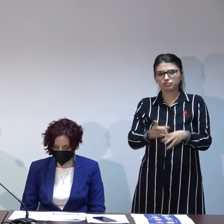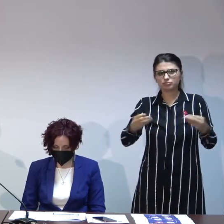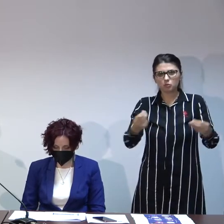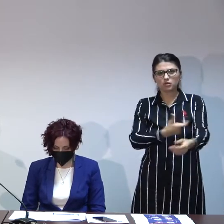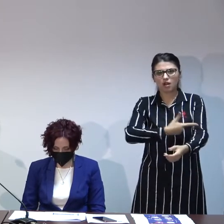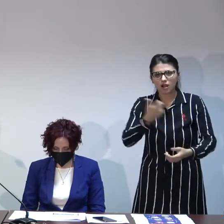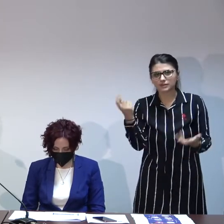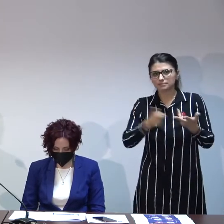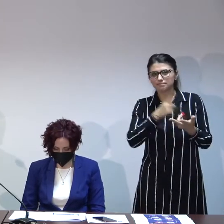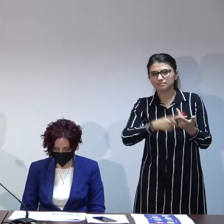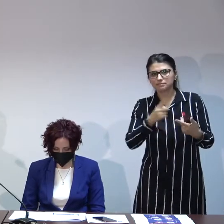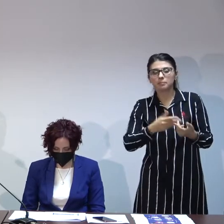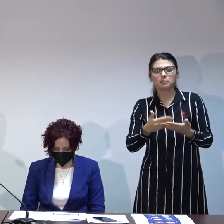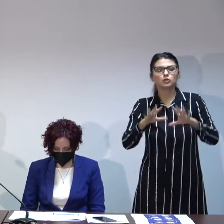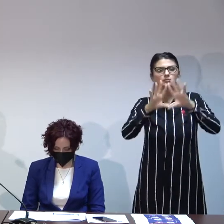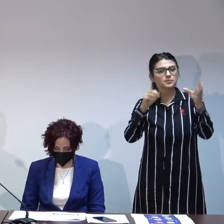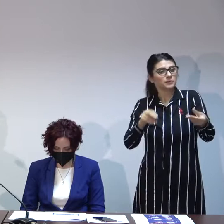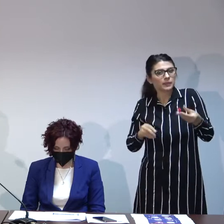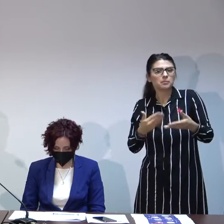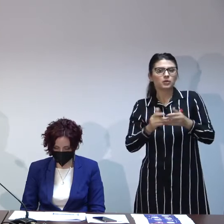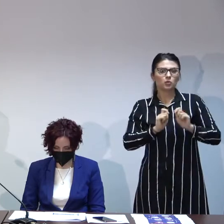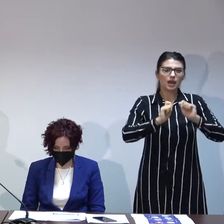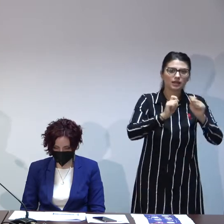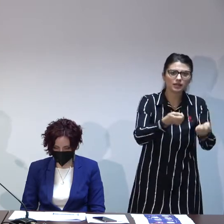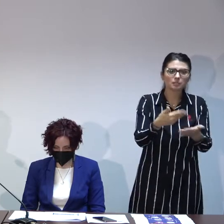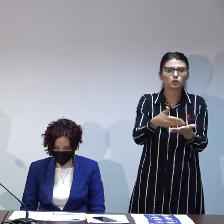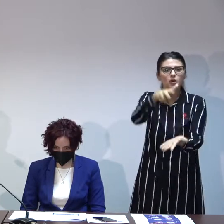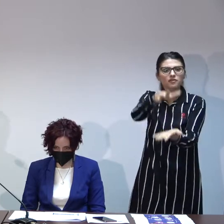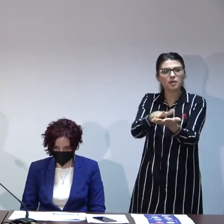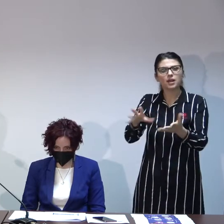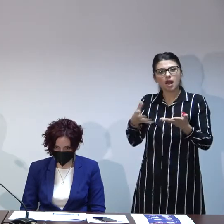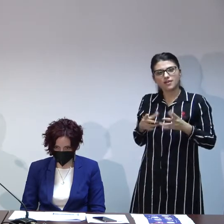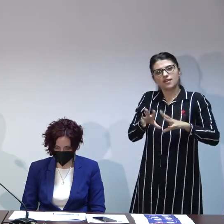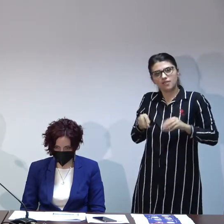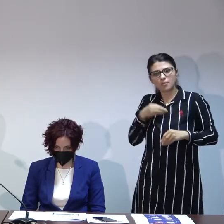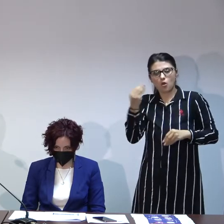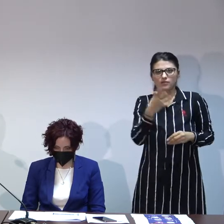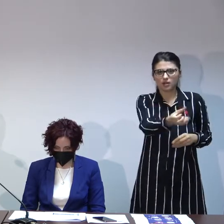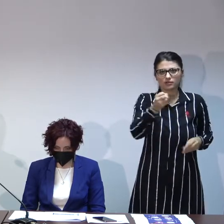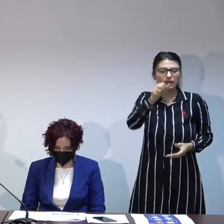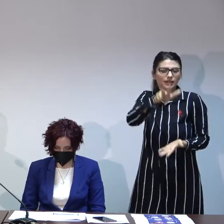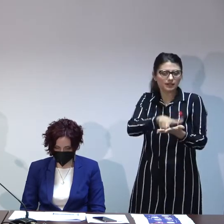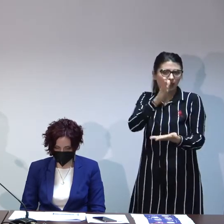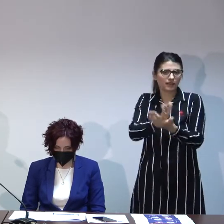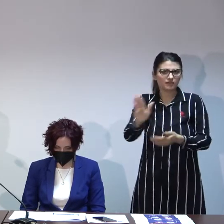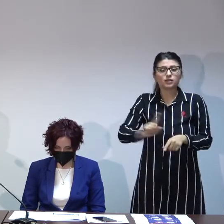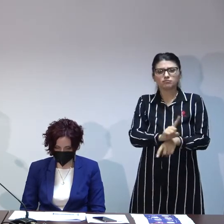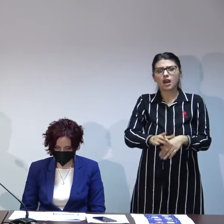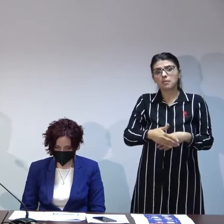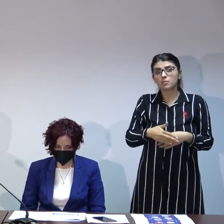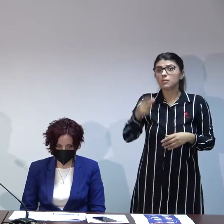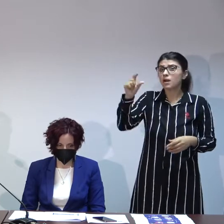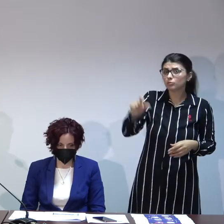departe pentru a le depune în vederea atestării ca familie adaptatoare procesul a durat mai puțin de trei